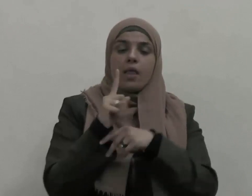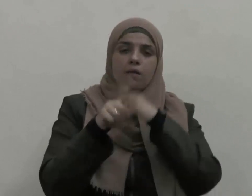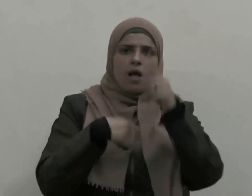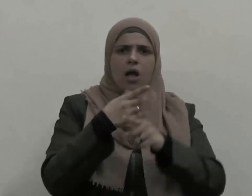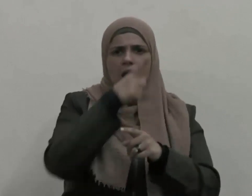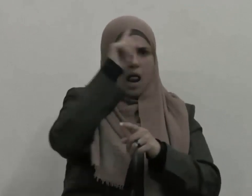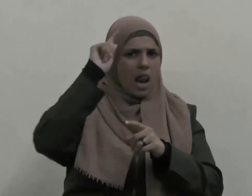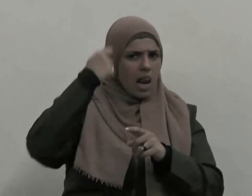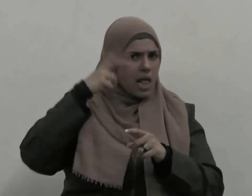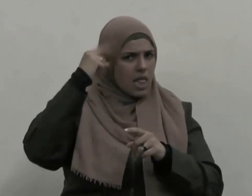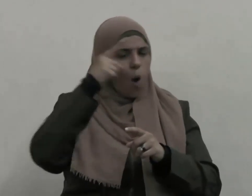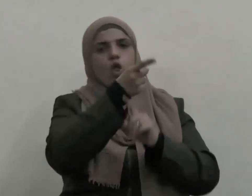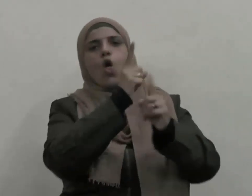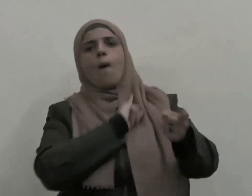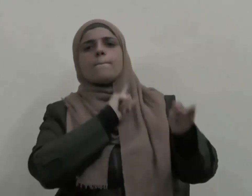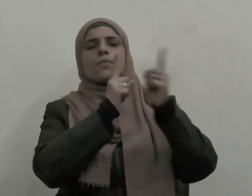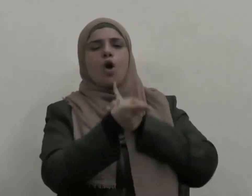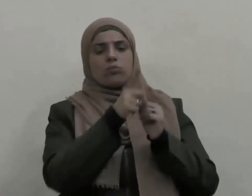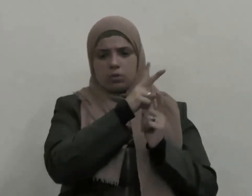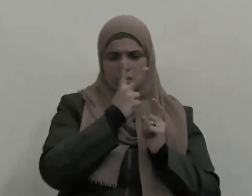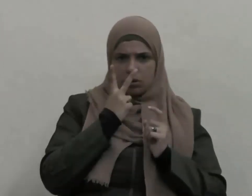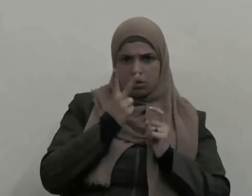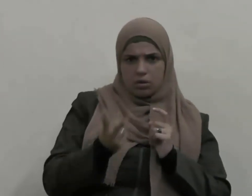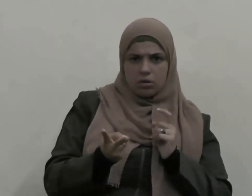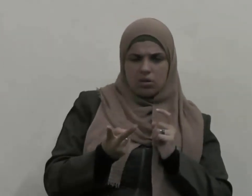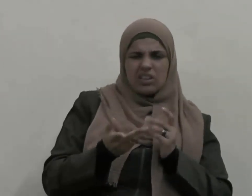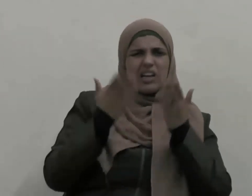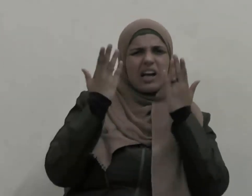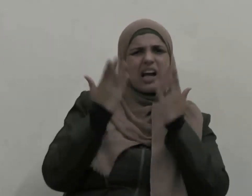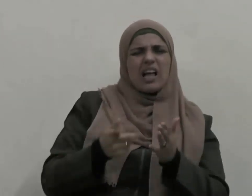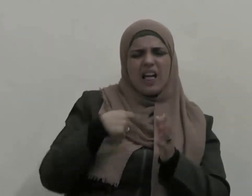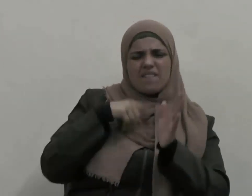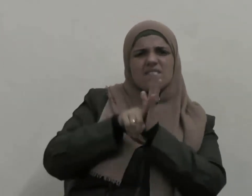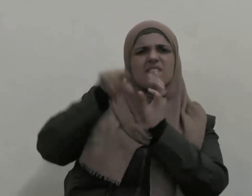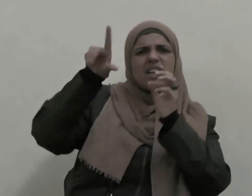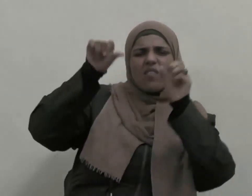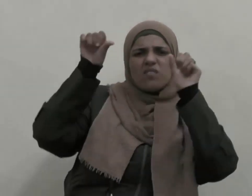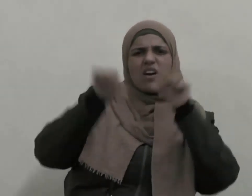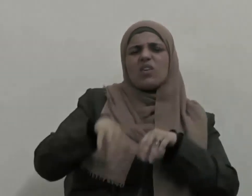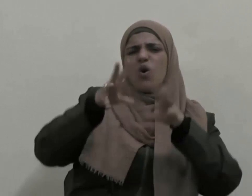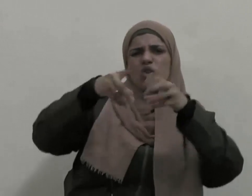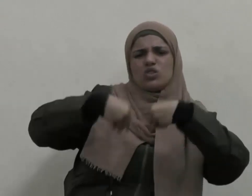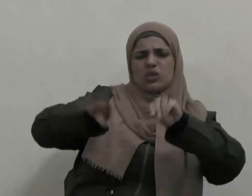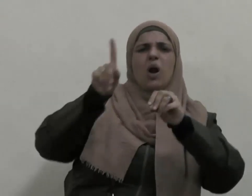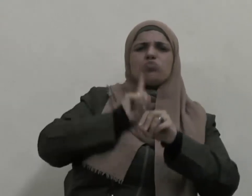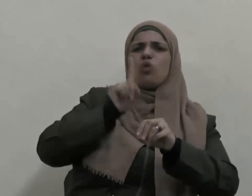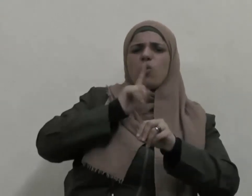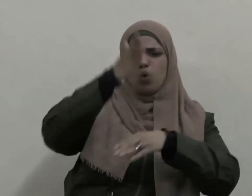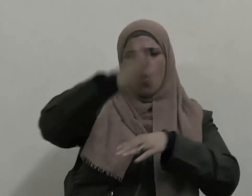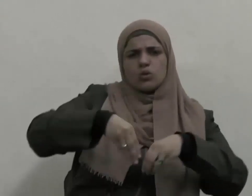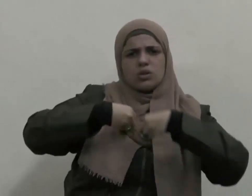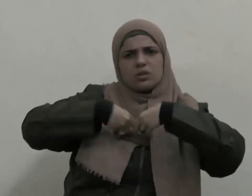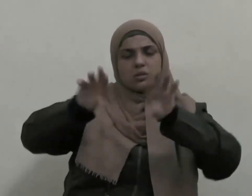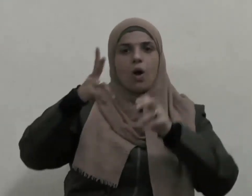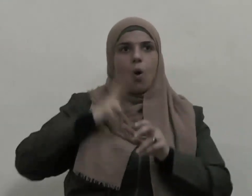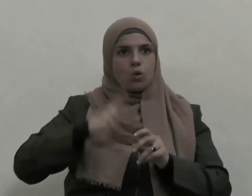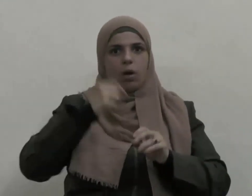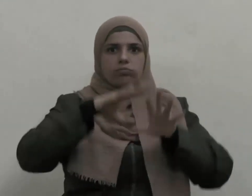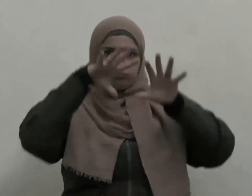قال أفسدت علي بئري فاشتر النصف الآخر فاشتراه عثمان رضي الله